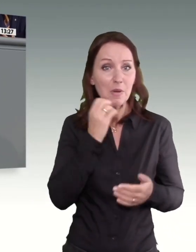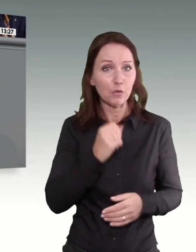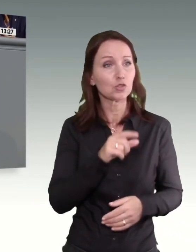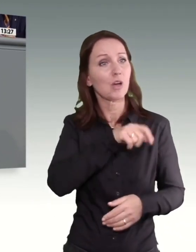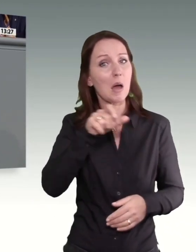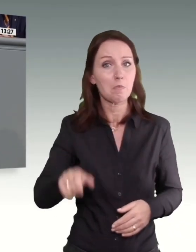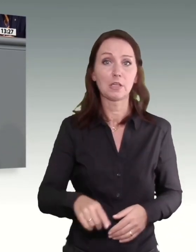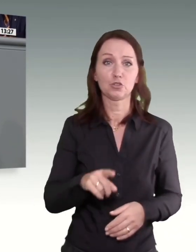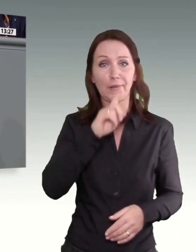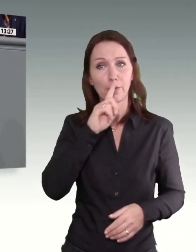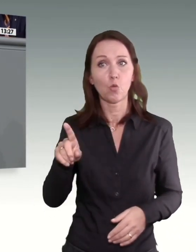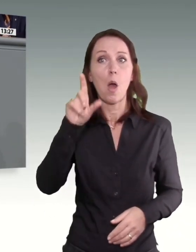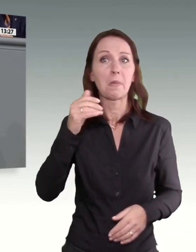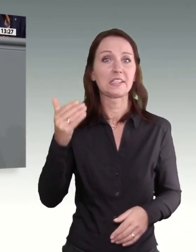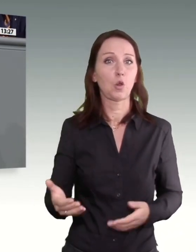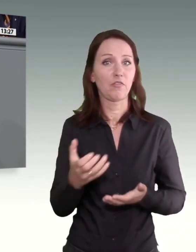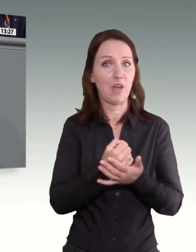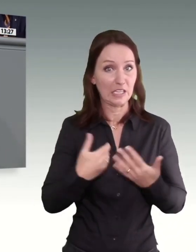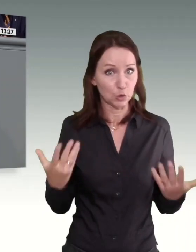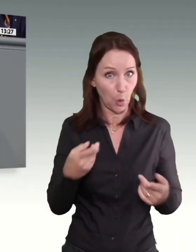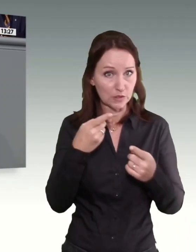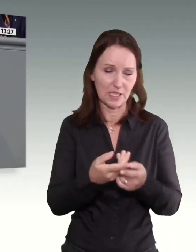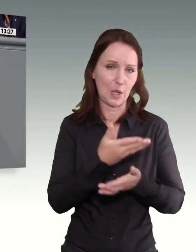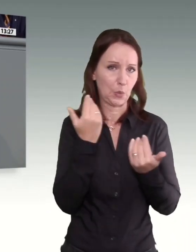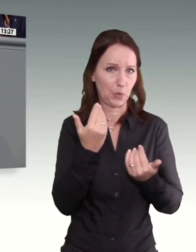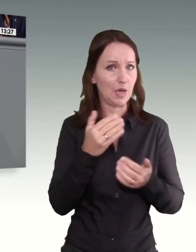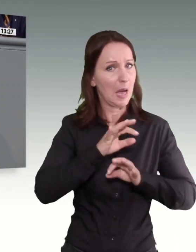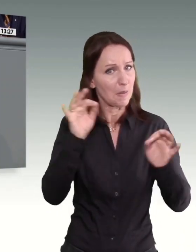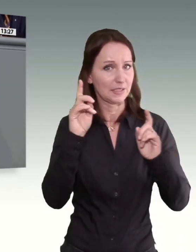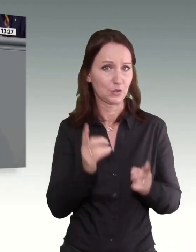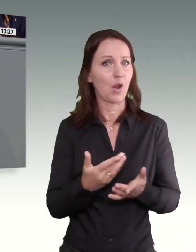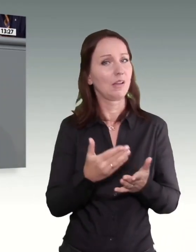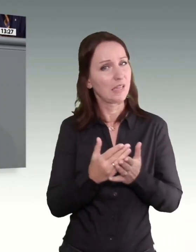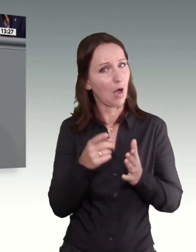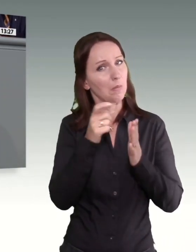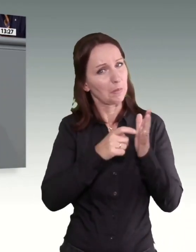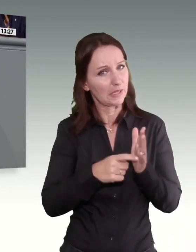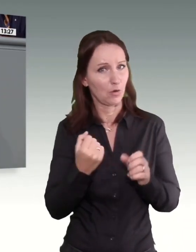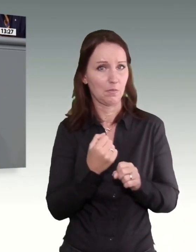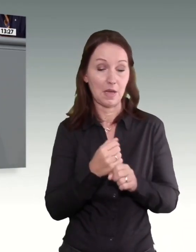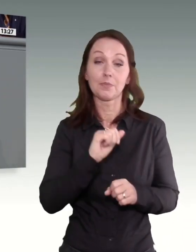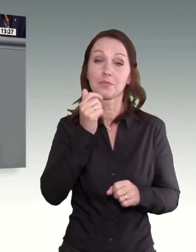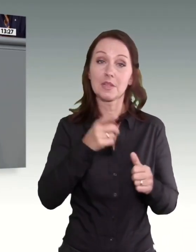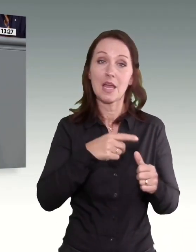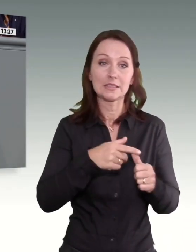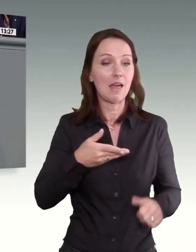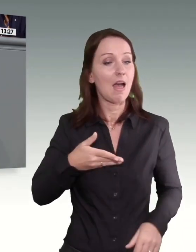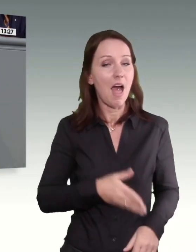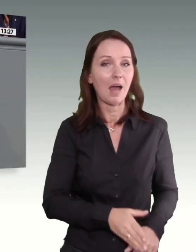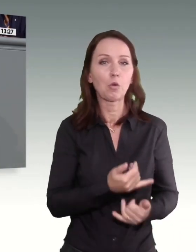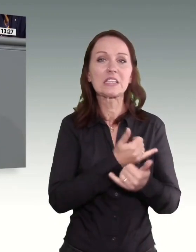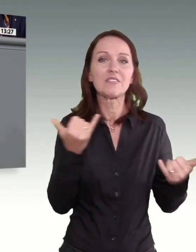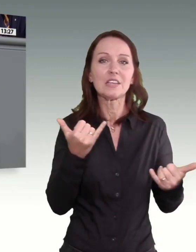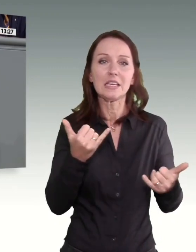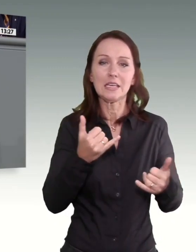Mehr soll es sein. Dafür verbessern wir die Rahmenbedingungen. Erstens. Bildung und Qualifizierung sind der beste Weg aus der Armut. Deshalb